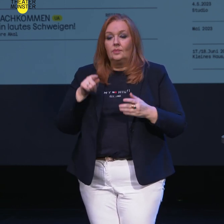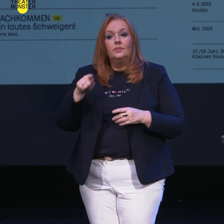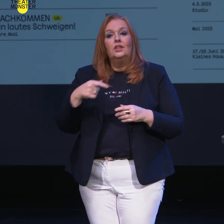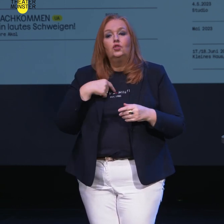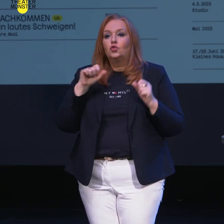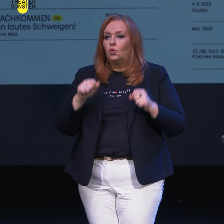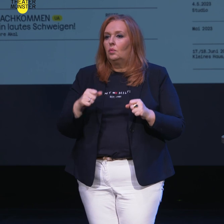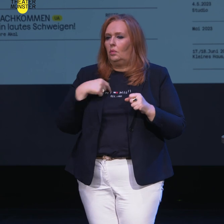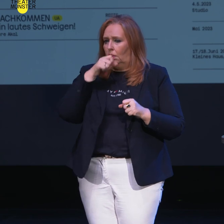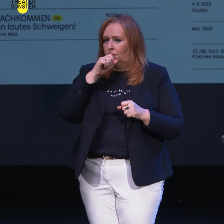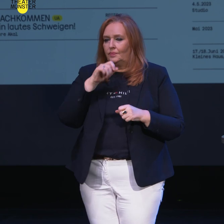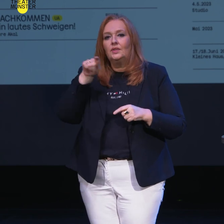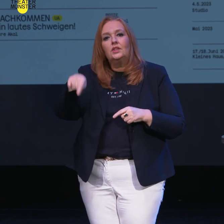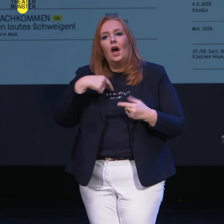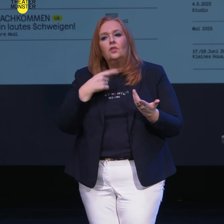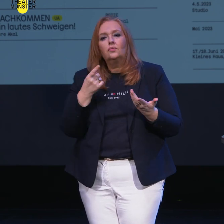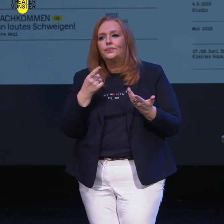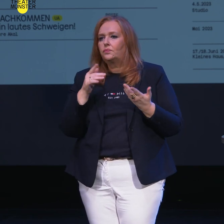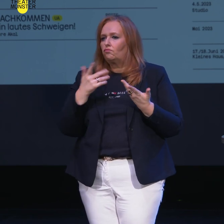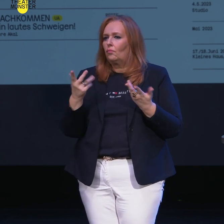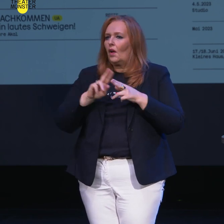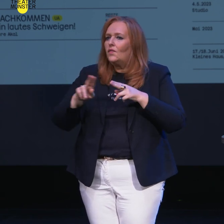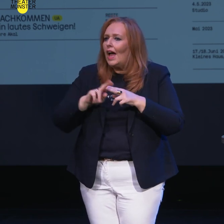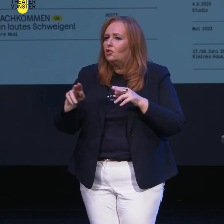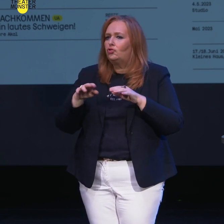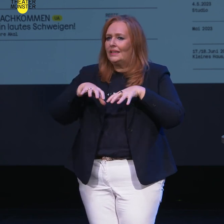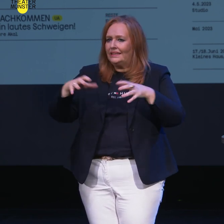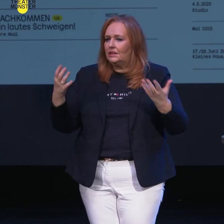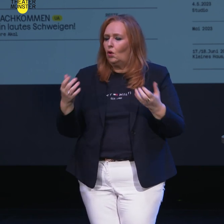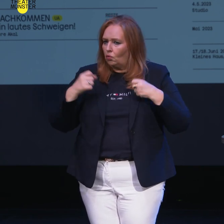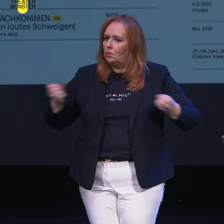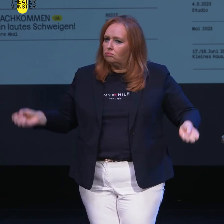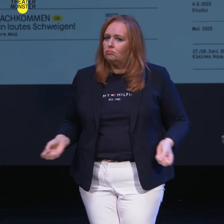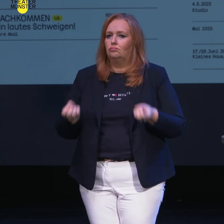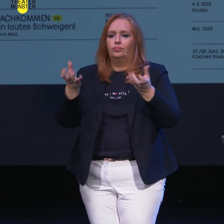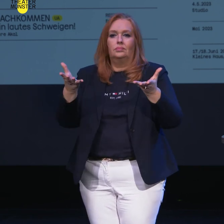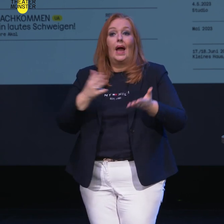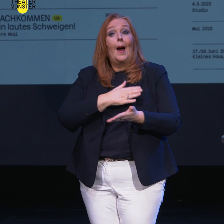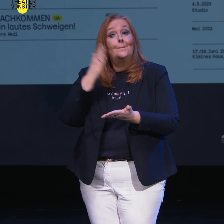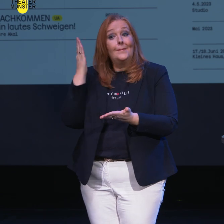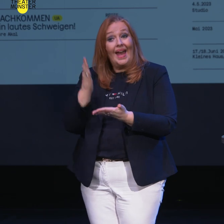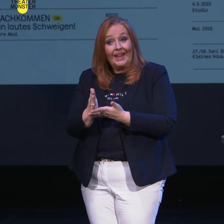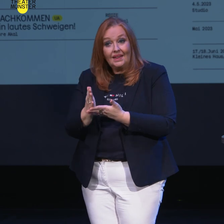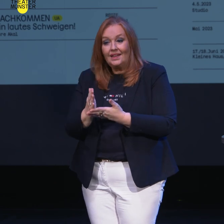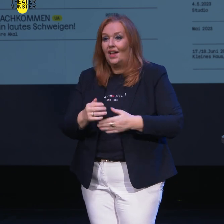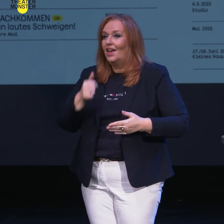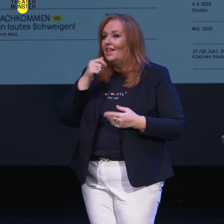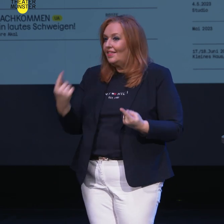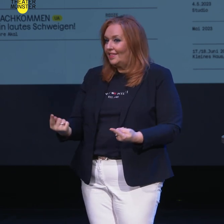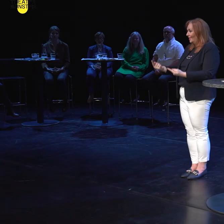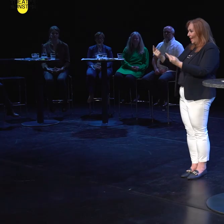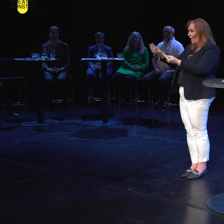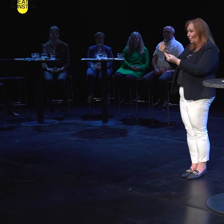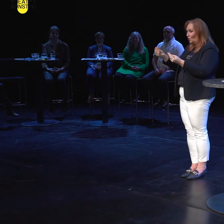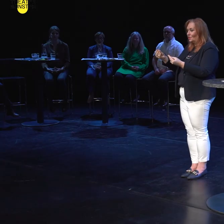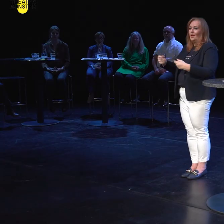der Studierenden in Werkstattinszenierungen auf die Bühne zu bringen und wir werden am Ende die jungen Nachwuchskünstlerinnen